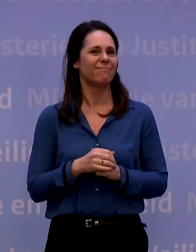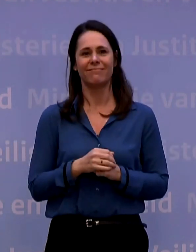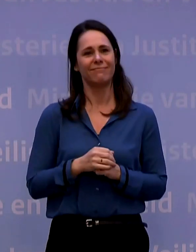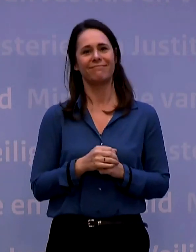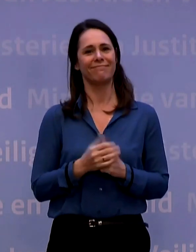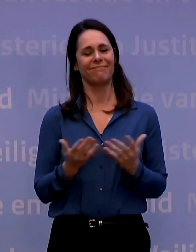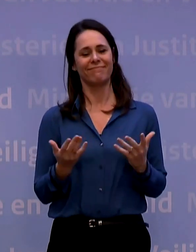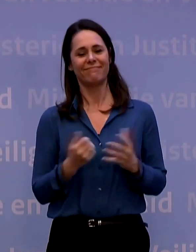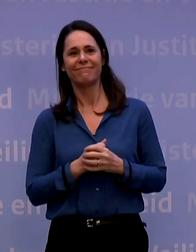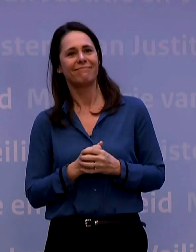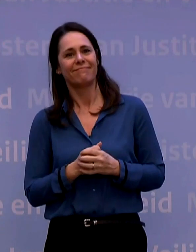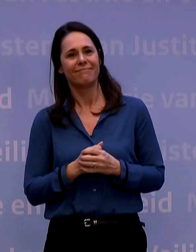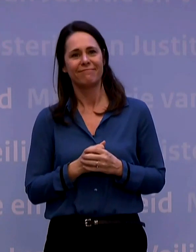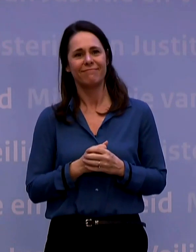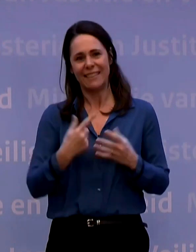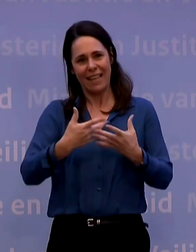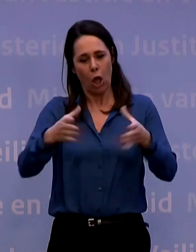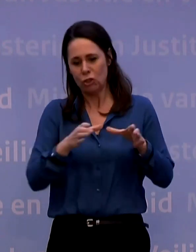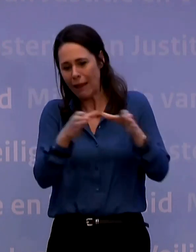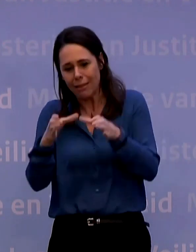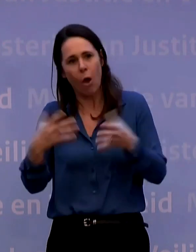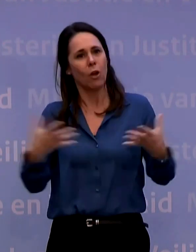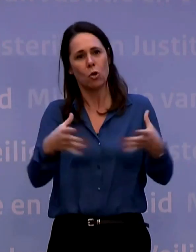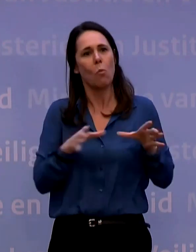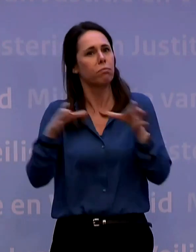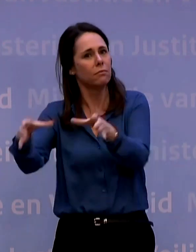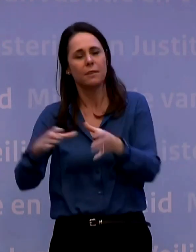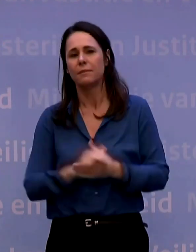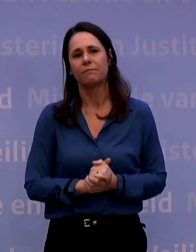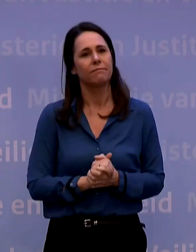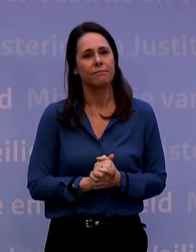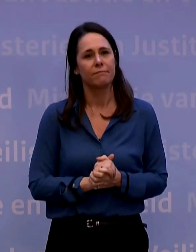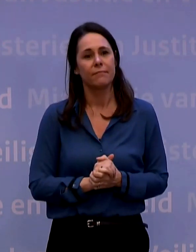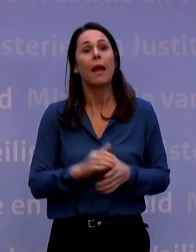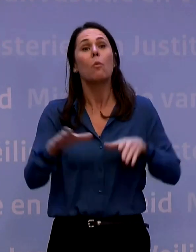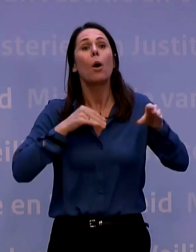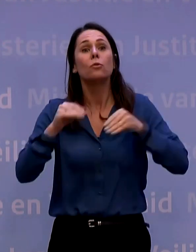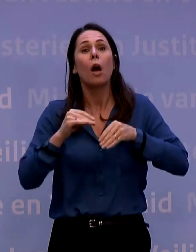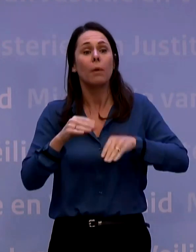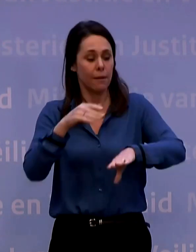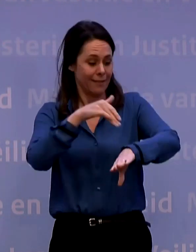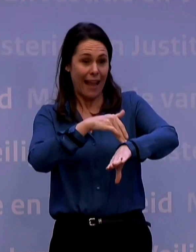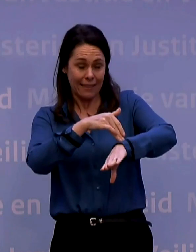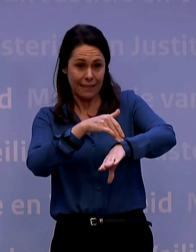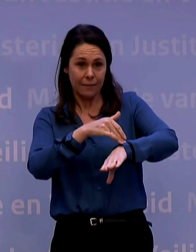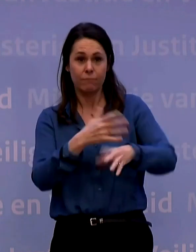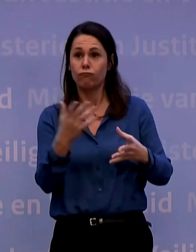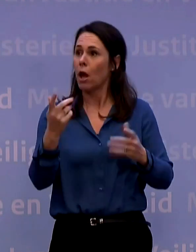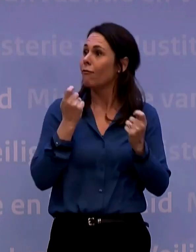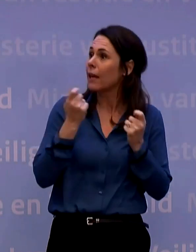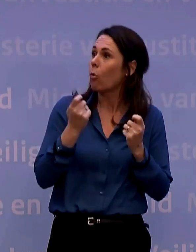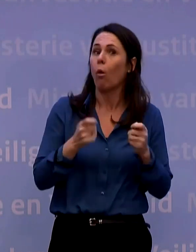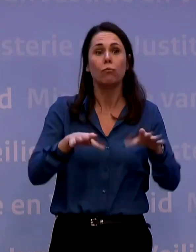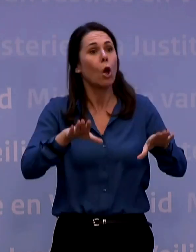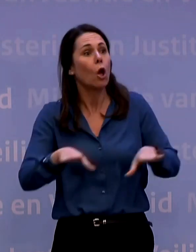niet met het hele gezin of een groep. En doe het op een tijdstip waarop de winkel rustig en